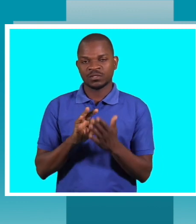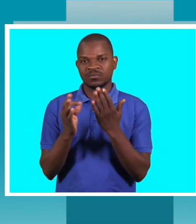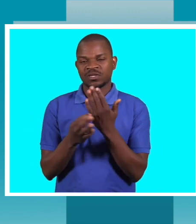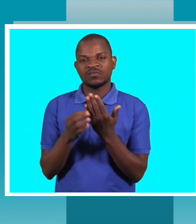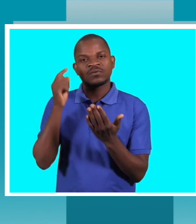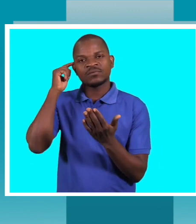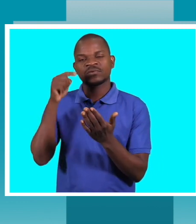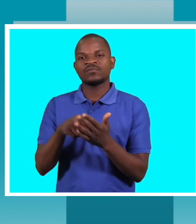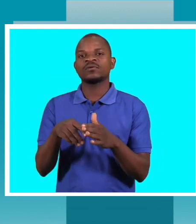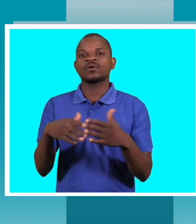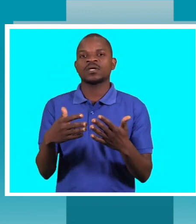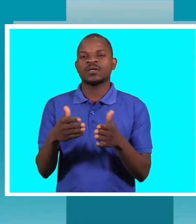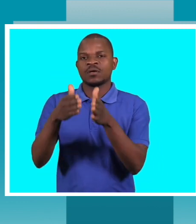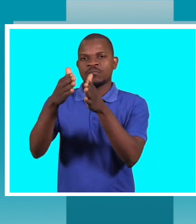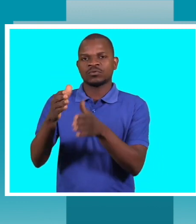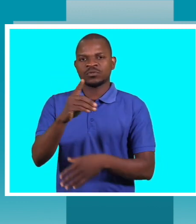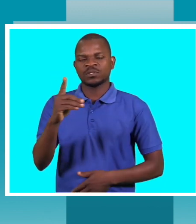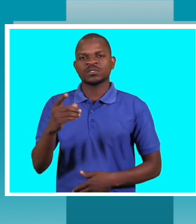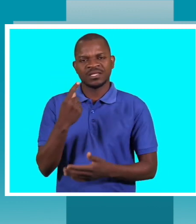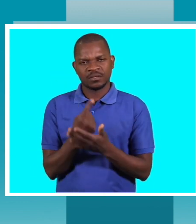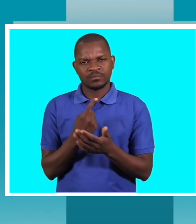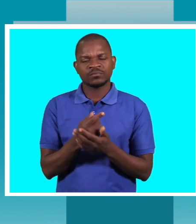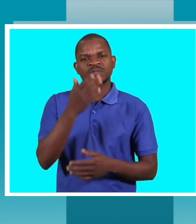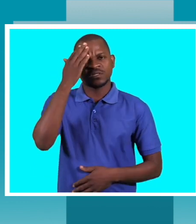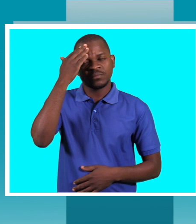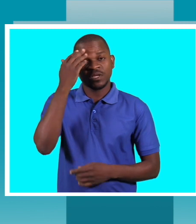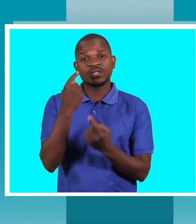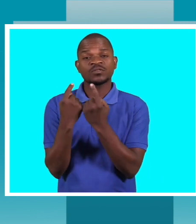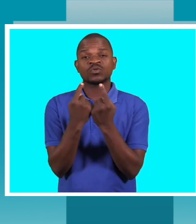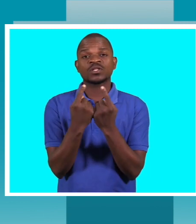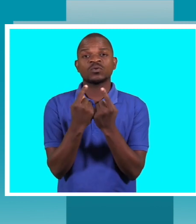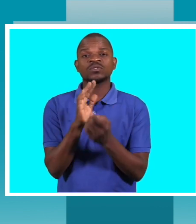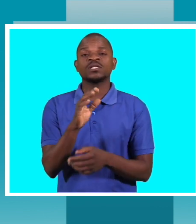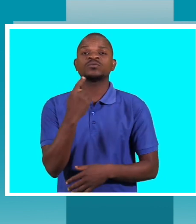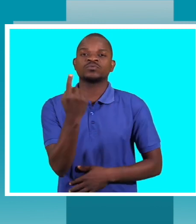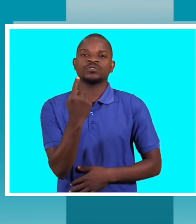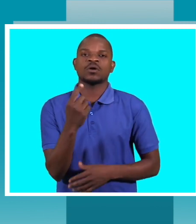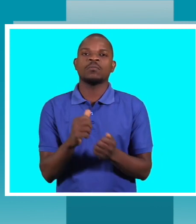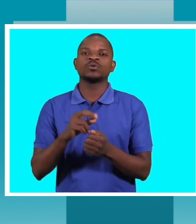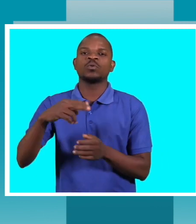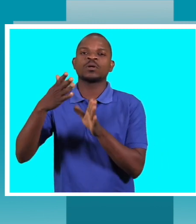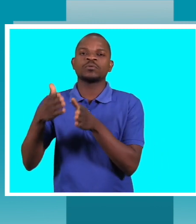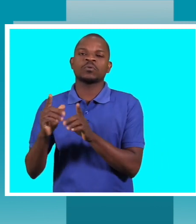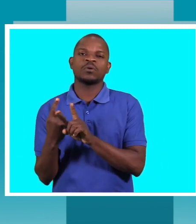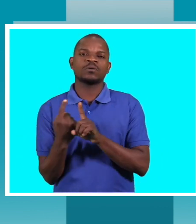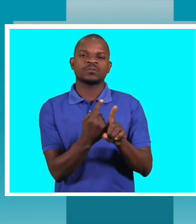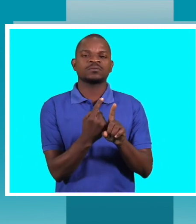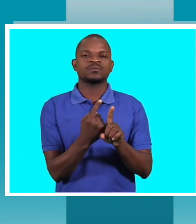tem o direito de saber o seu estado sem que esteja acompanhado pela terceira ou a segunda